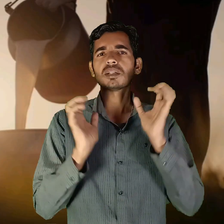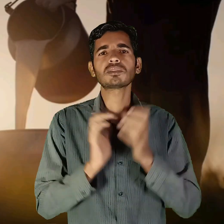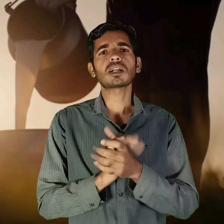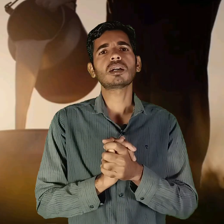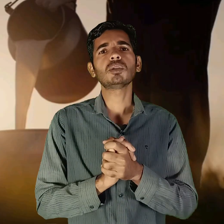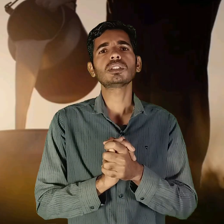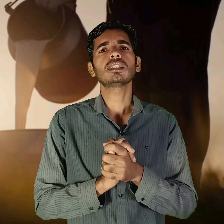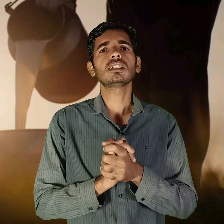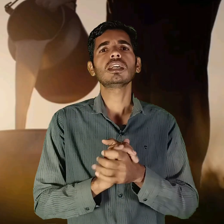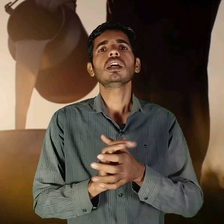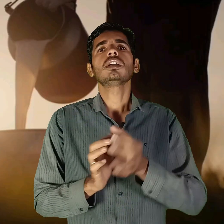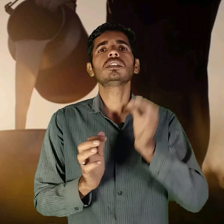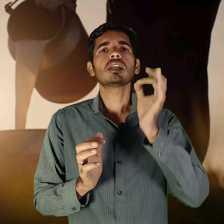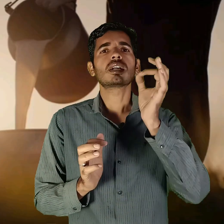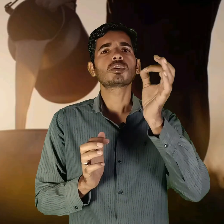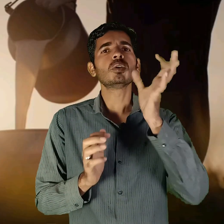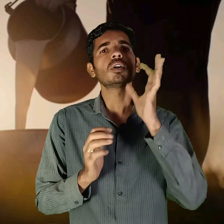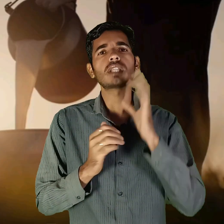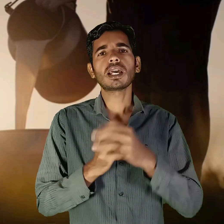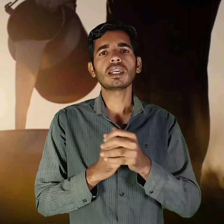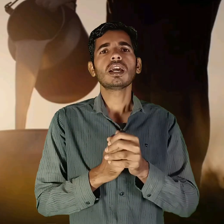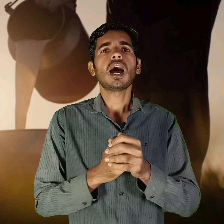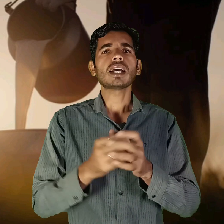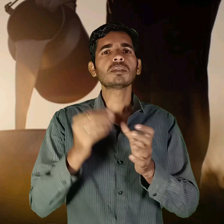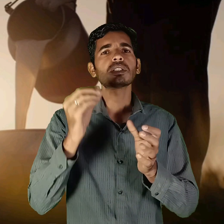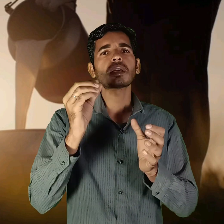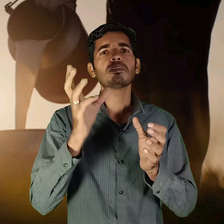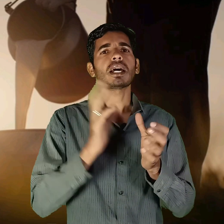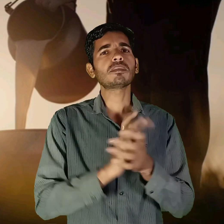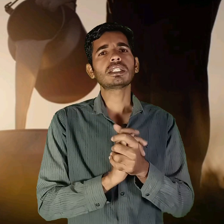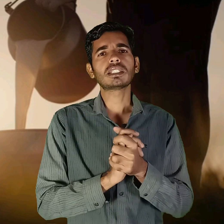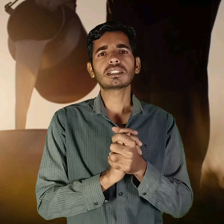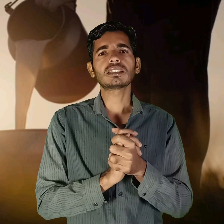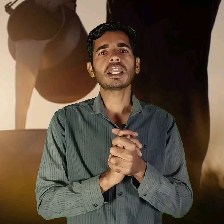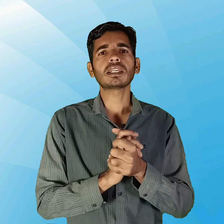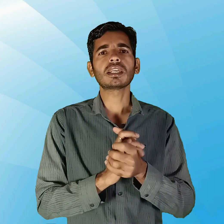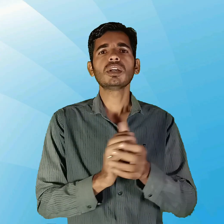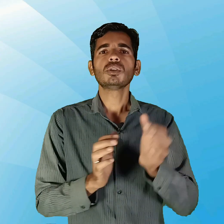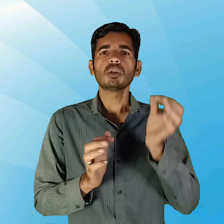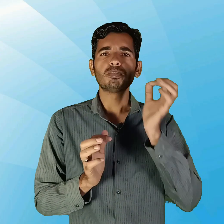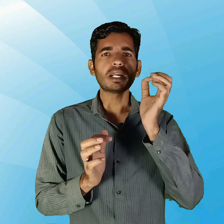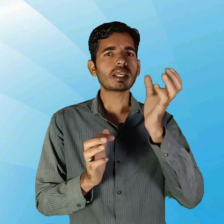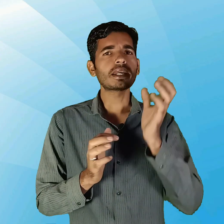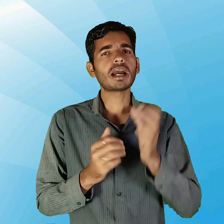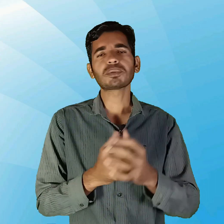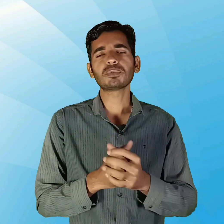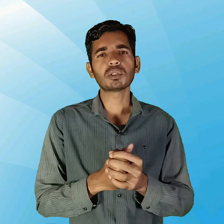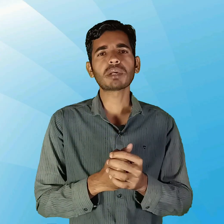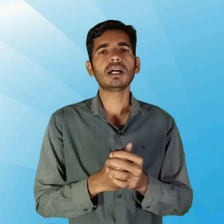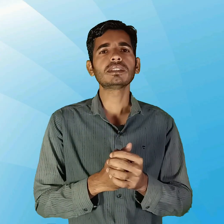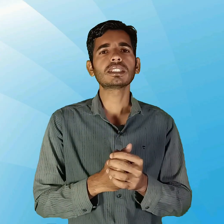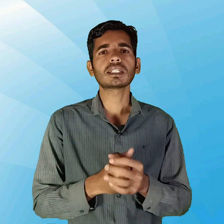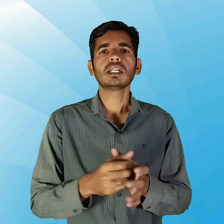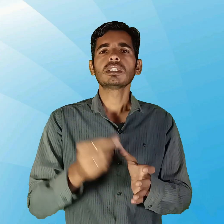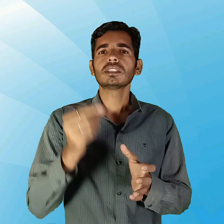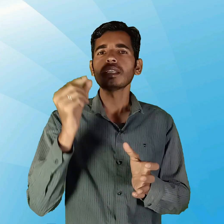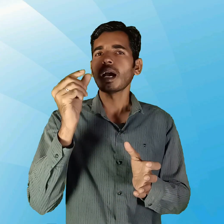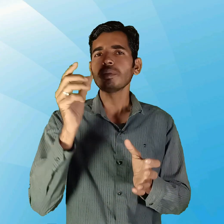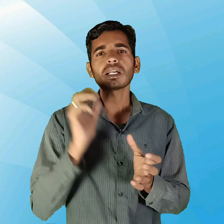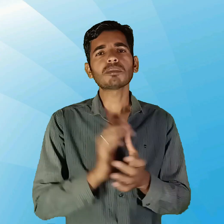समता कम हो जाती है यह क्यों होता है आज हम इसके बारे में डिटल से जानेंगे तो बने रहे आप इस वीडियो में अंत तक यदि अभी तक